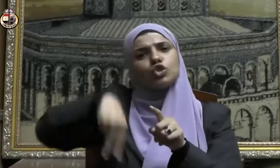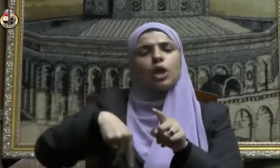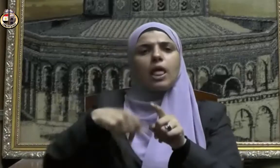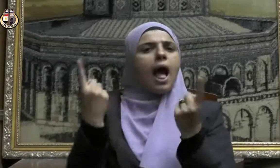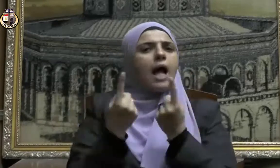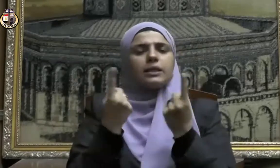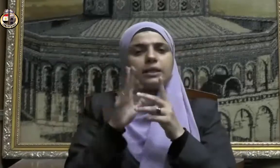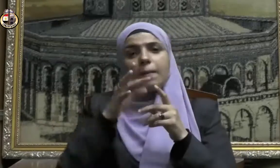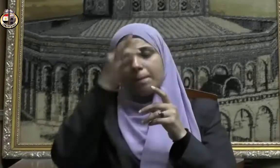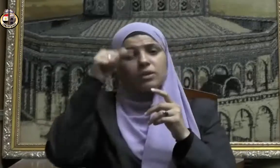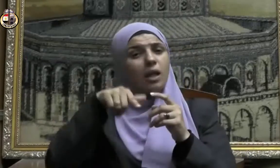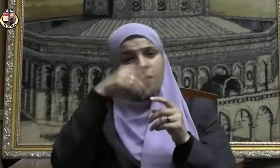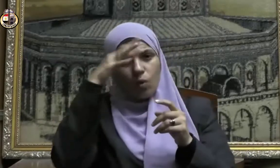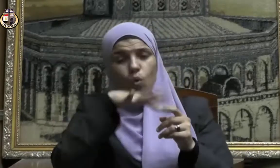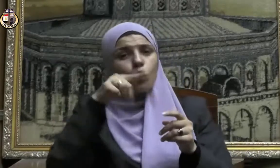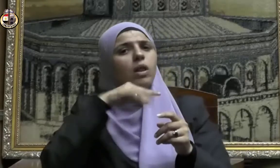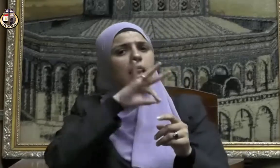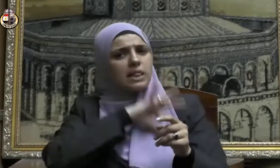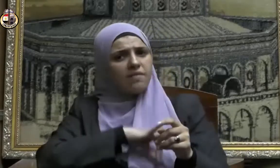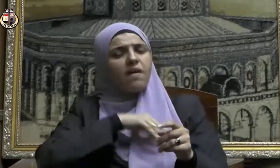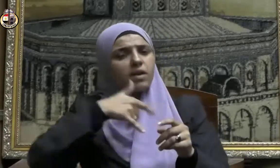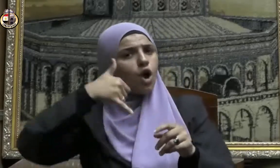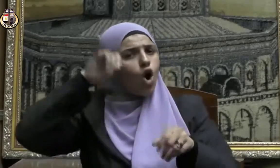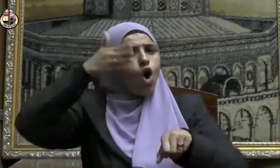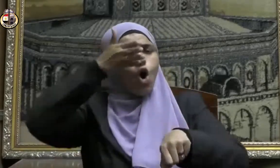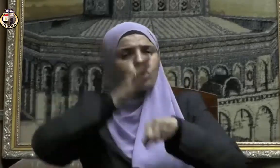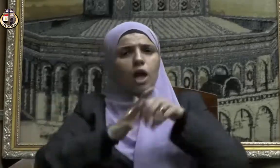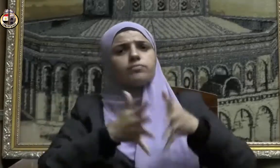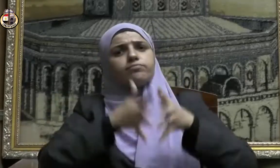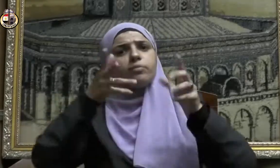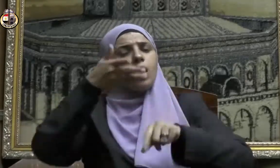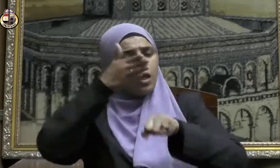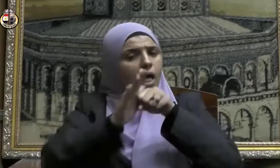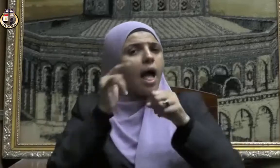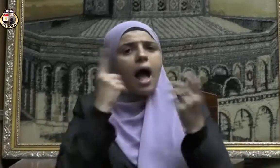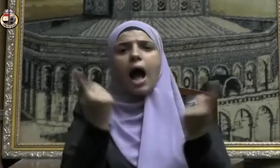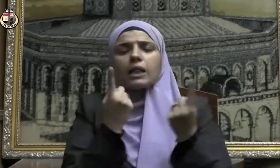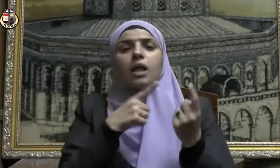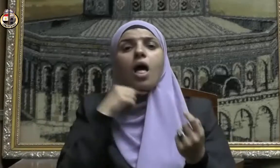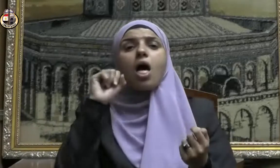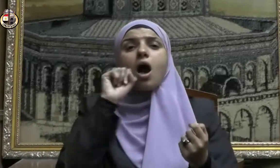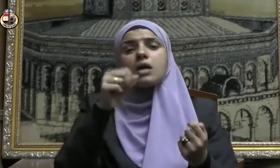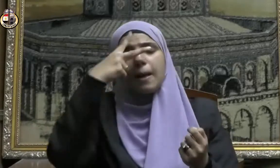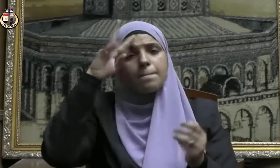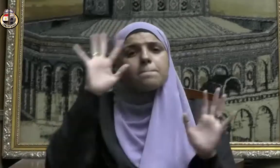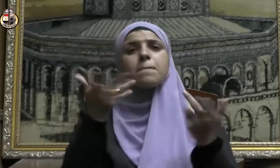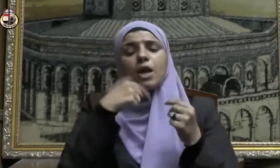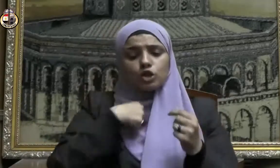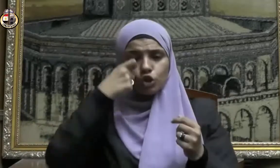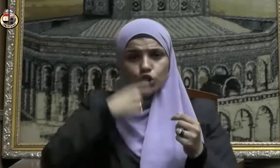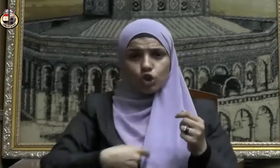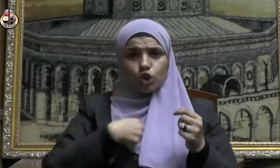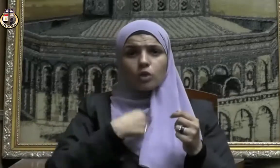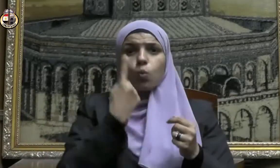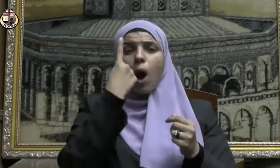يعظم من نفع الأطحية وبخاصة لمن لا يملك آلية